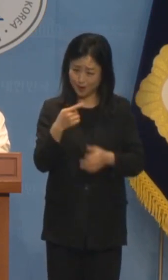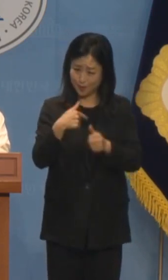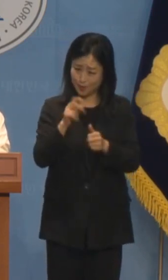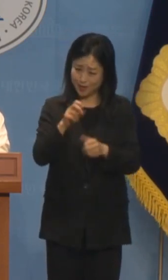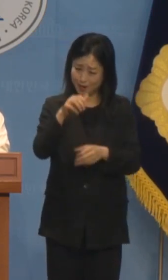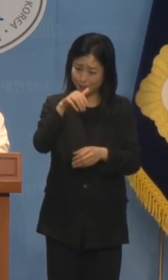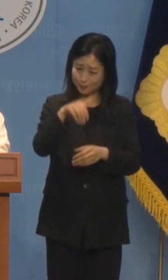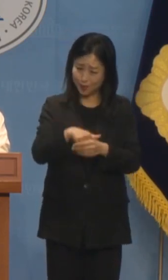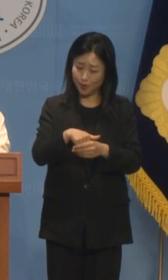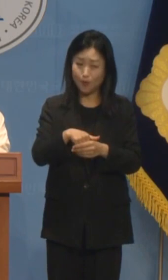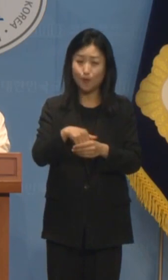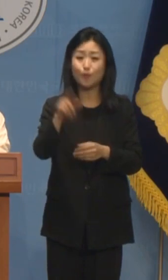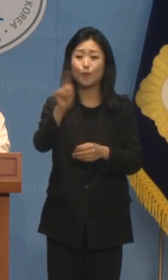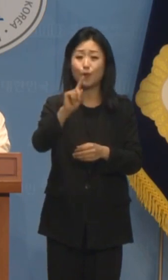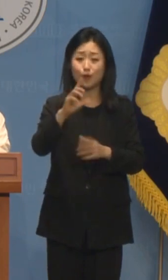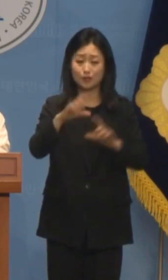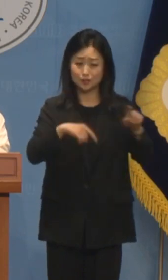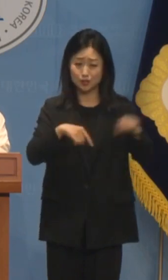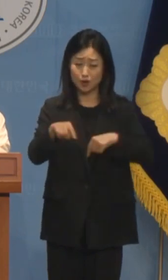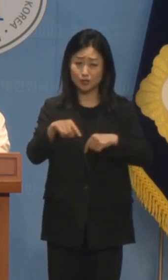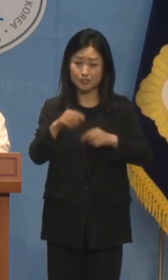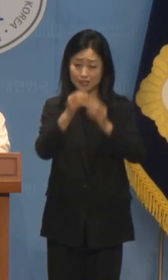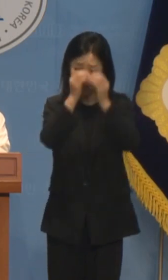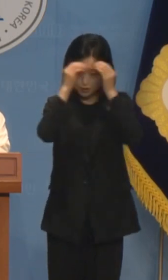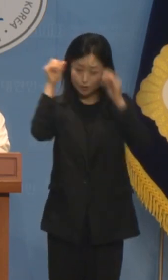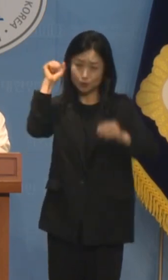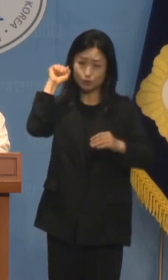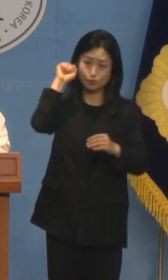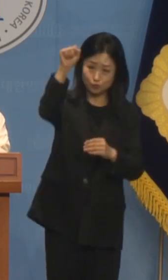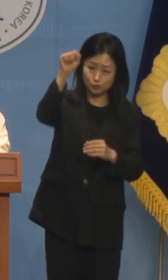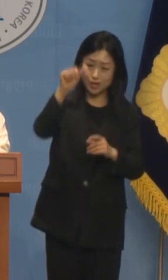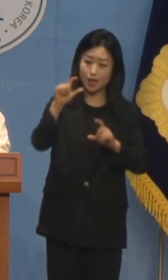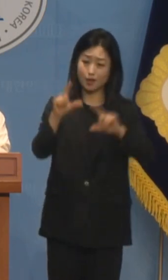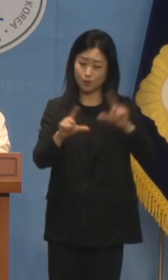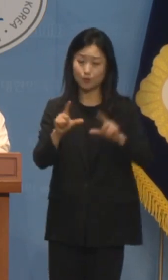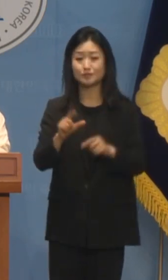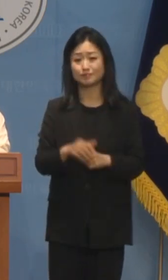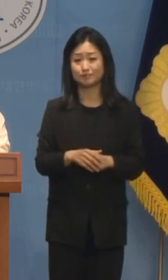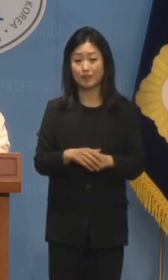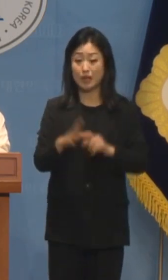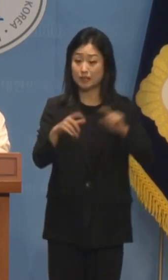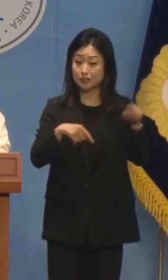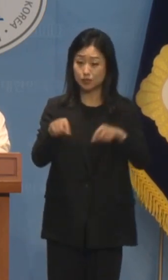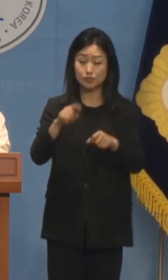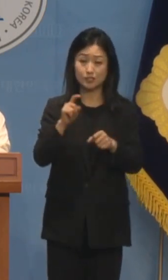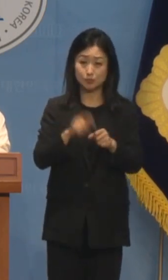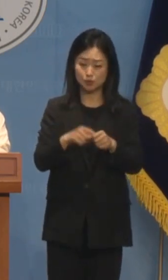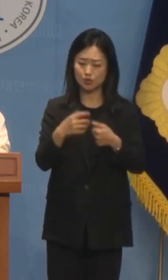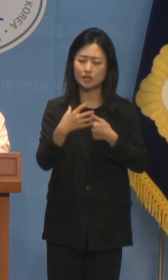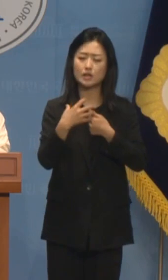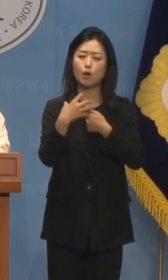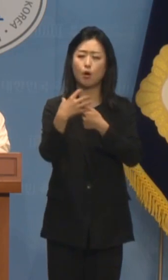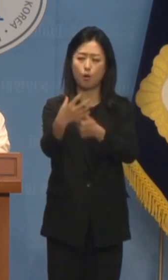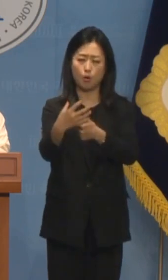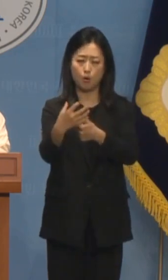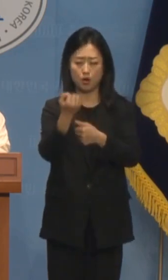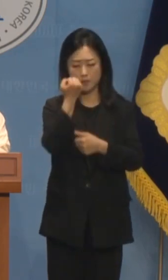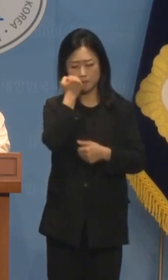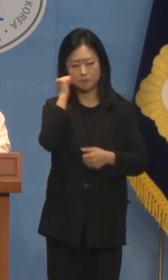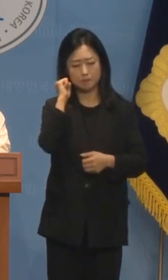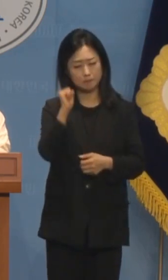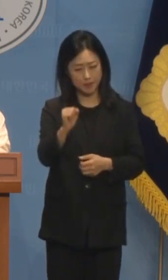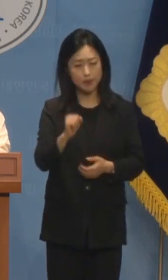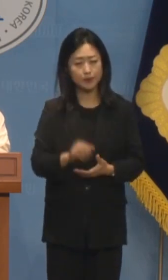선거를 마치 정치투쟁의 장으로 만들어 정치적으로 이용하려는 의도가 아닌지